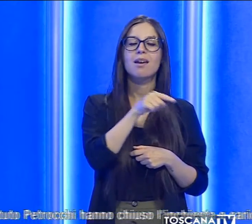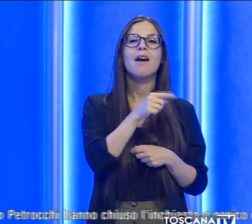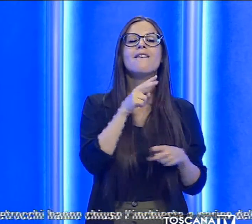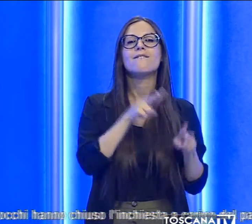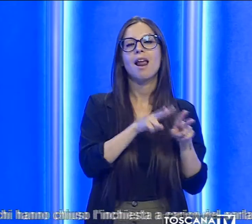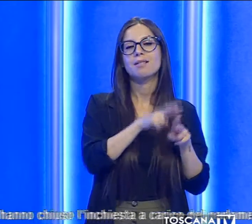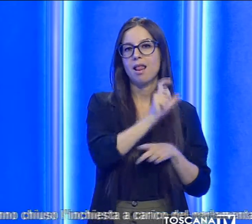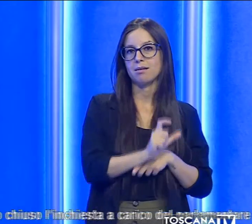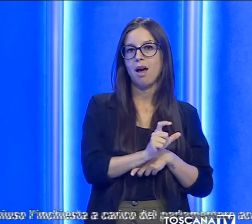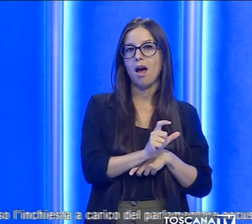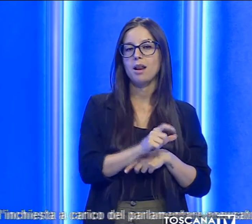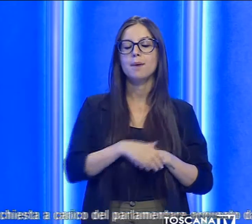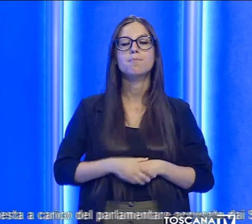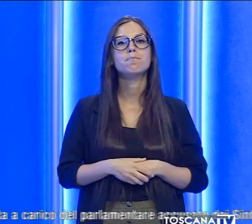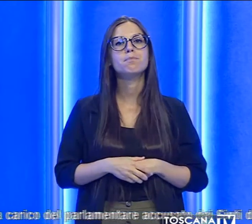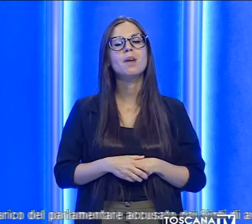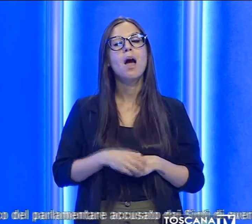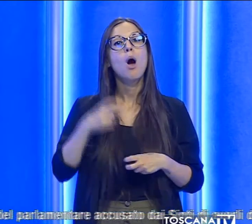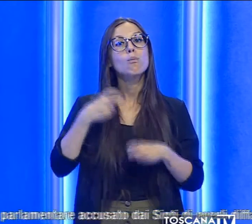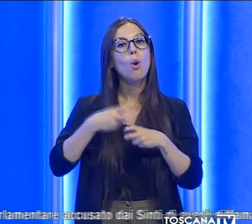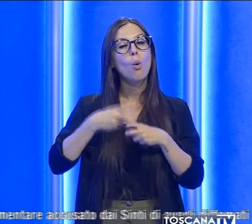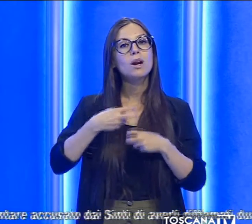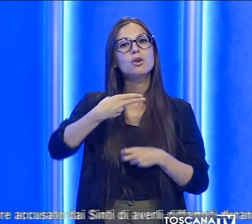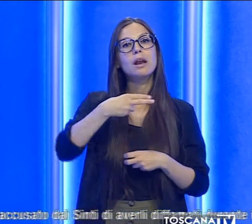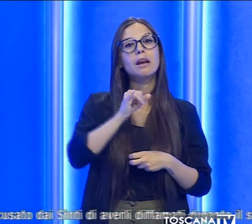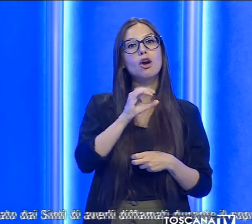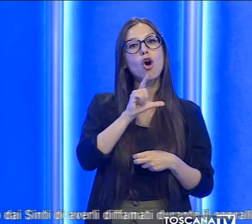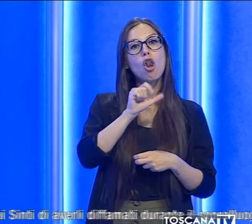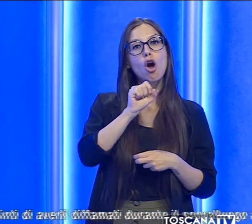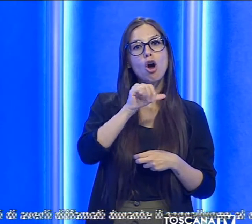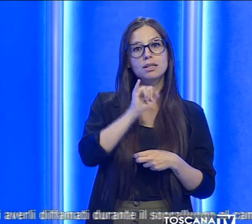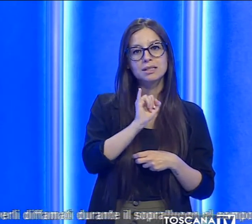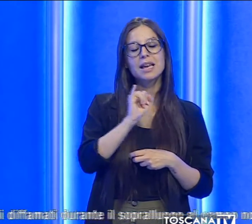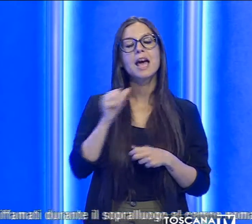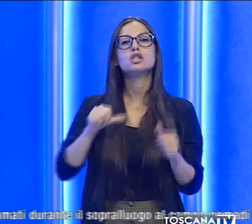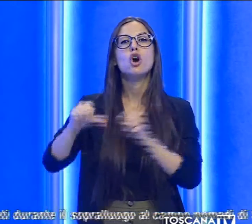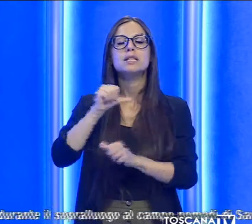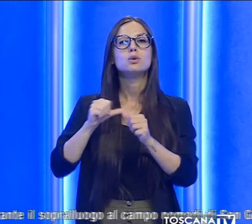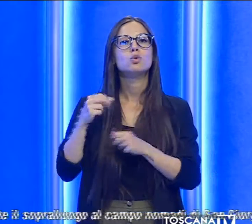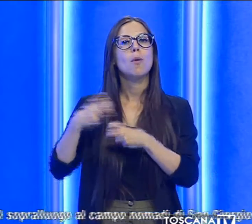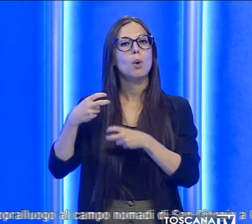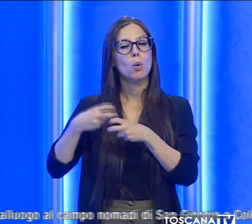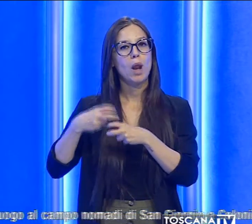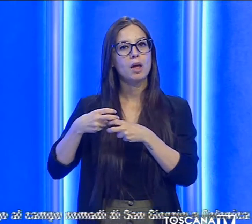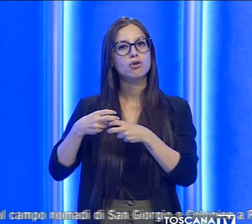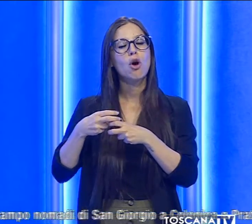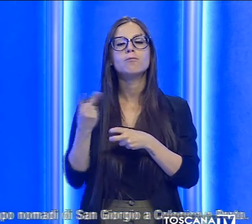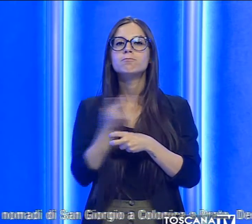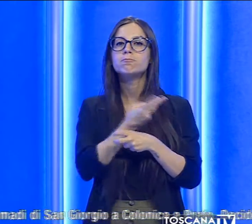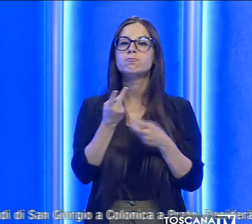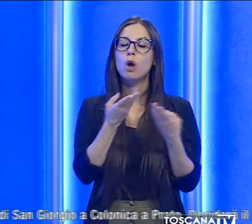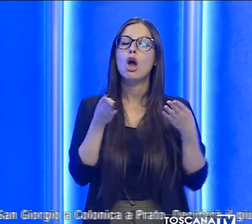Il procuratore Nicolosi e il sostituto Petrocchi hanno chiuso l'inchiesta a carico del